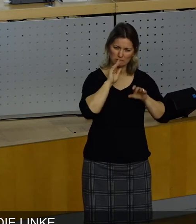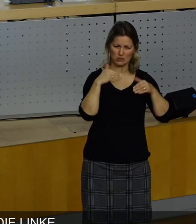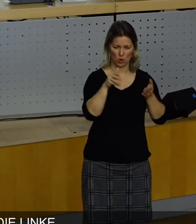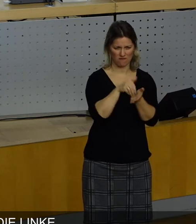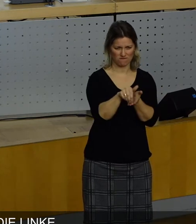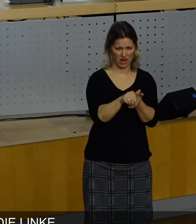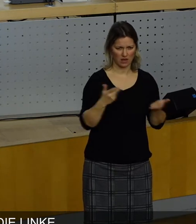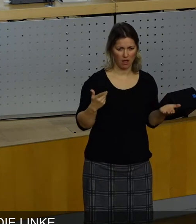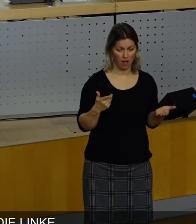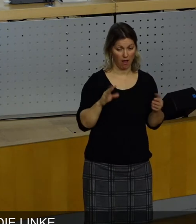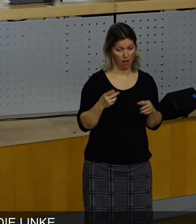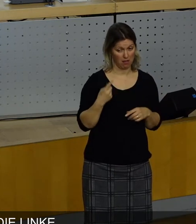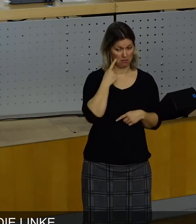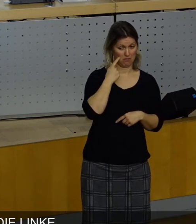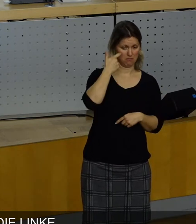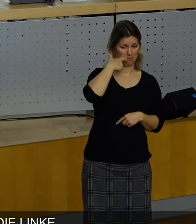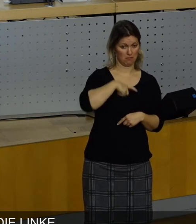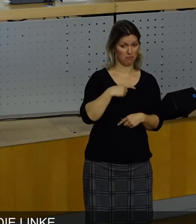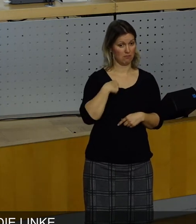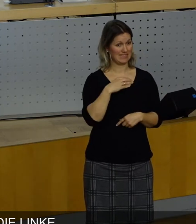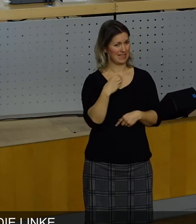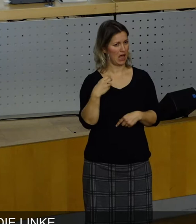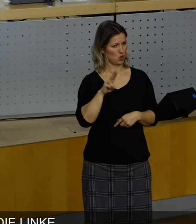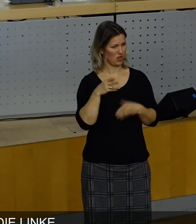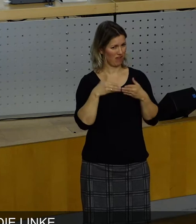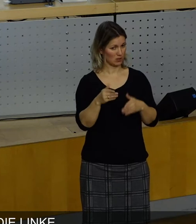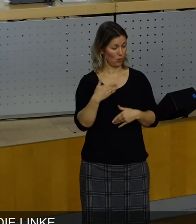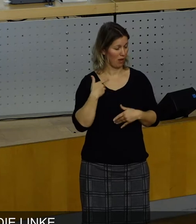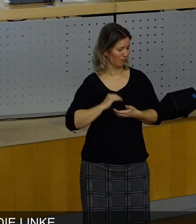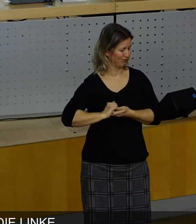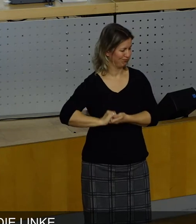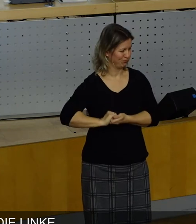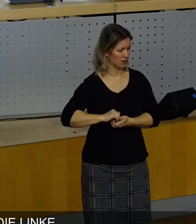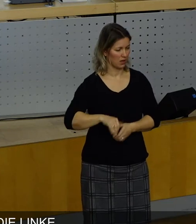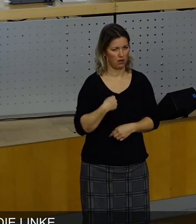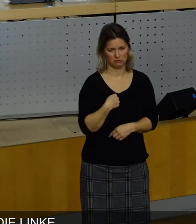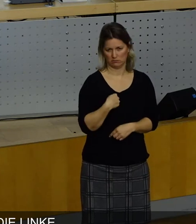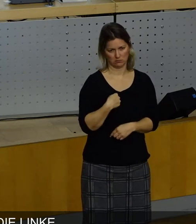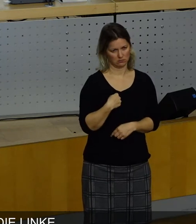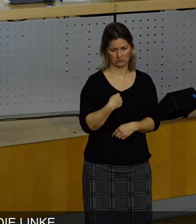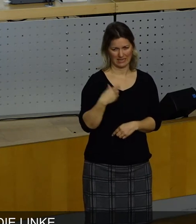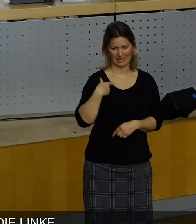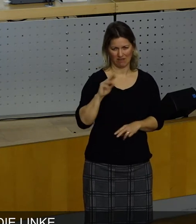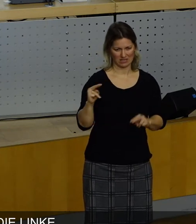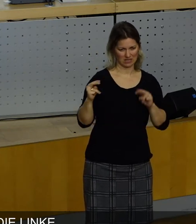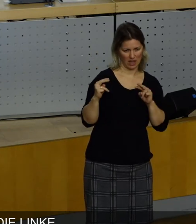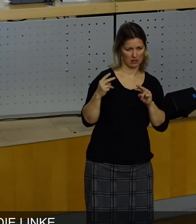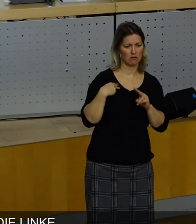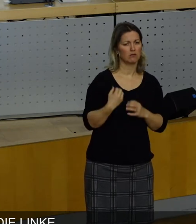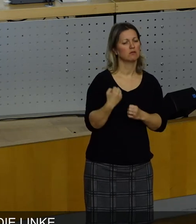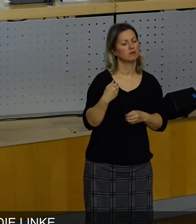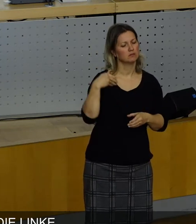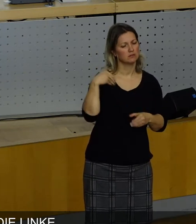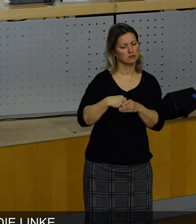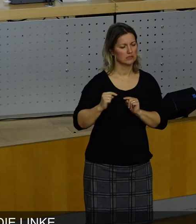nicht im Verdacht, ein besonderer Freund der CDU-Fraktion zu sein. Wir haben uns hier im Rat immer wieder harte inhaltliche